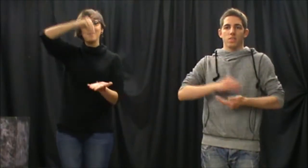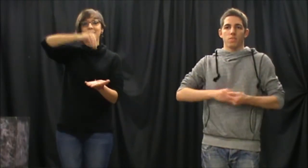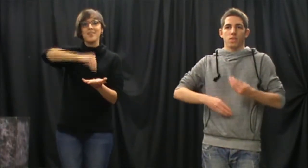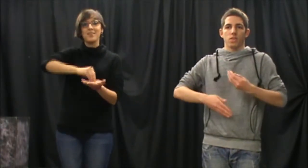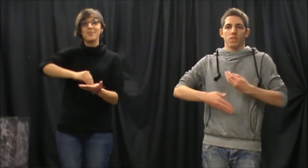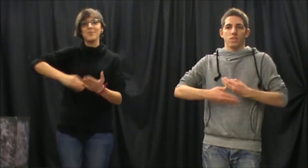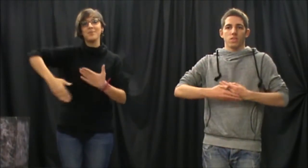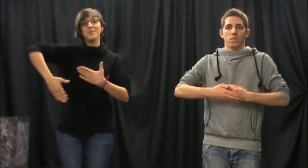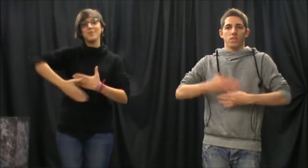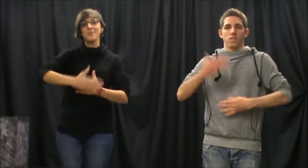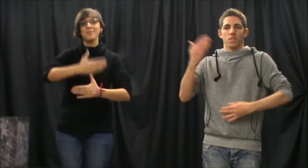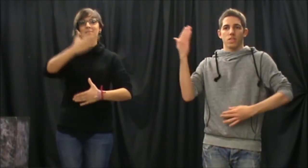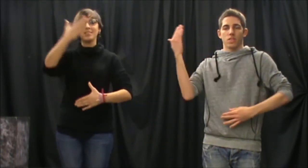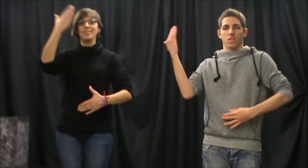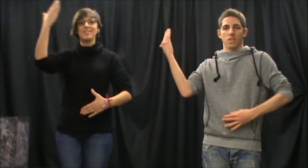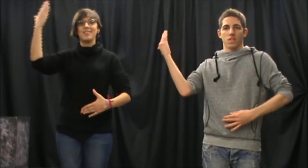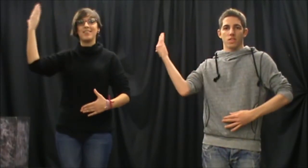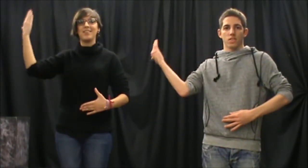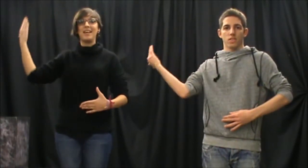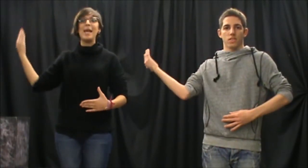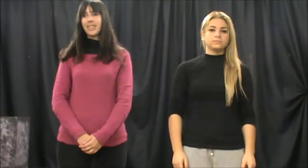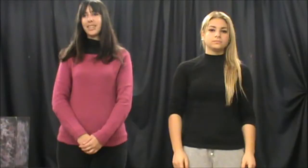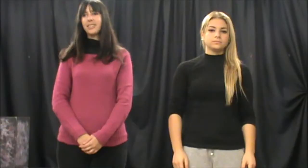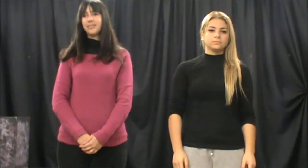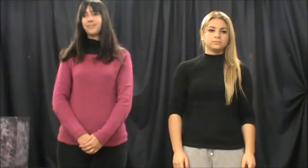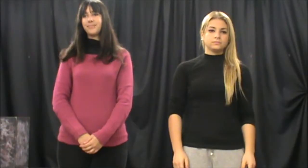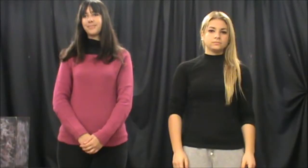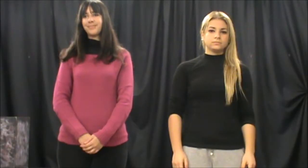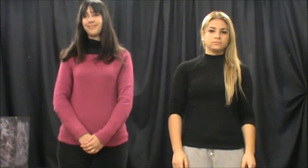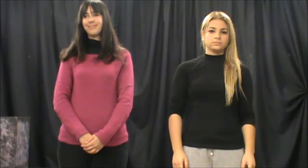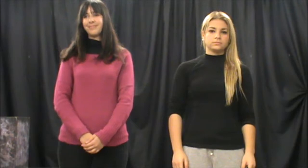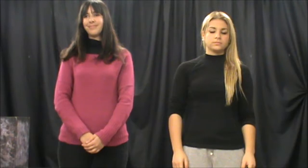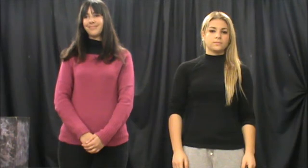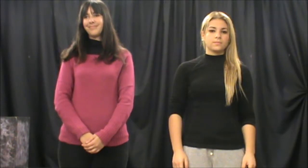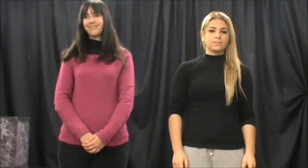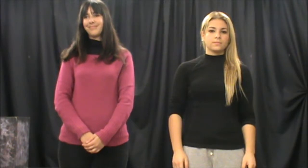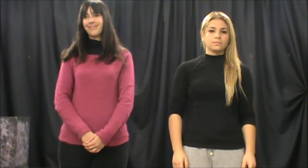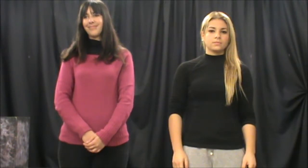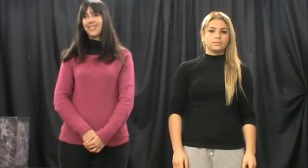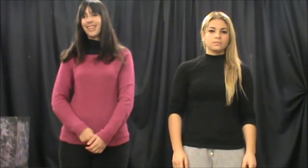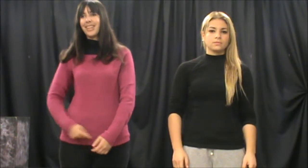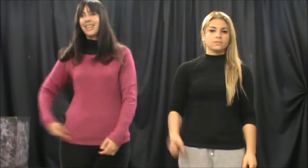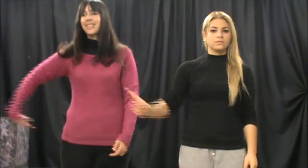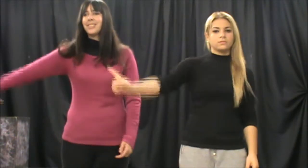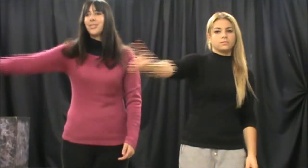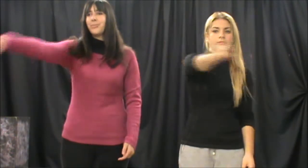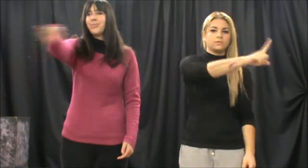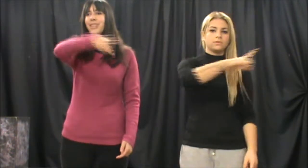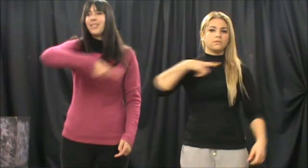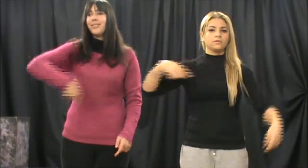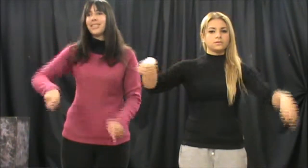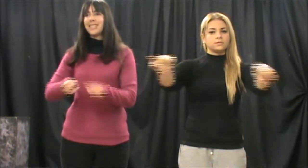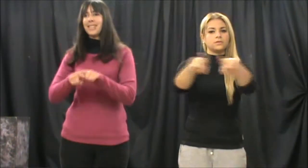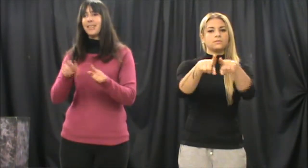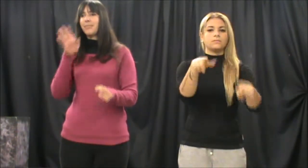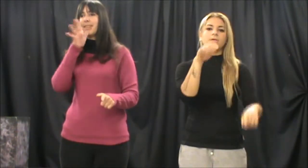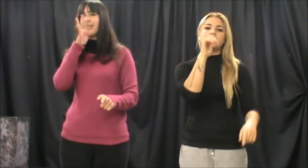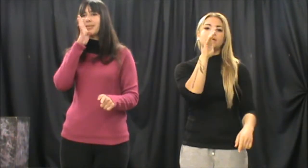tornarem a començar. som un riu que sempre